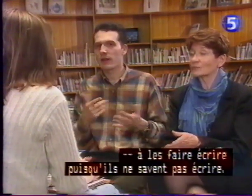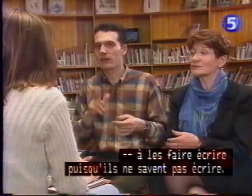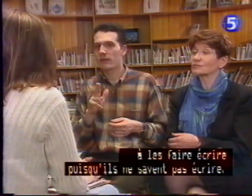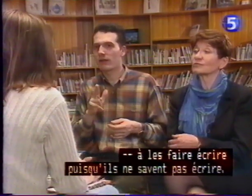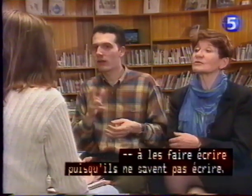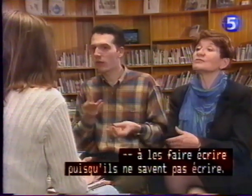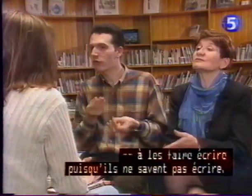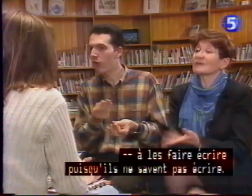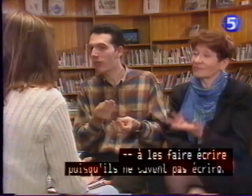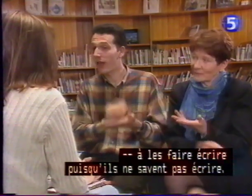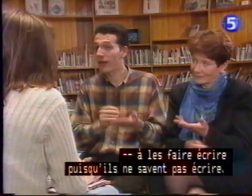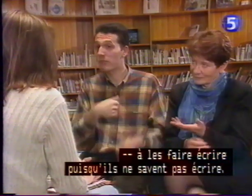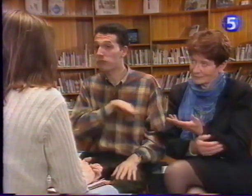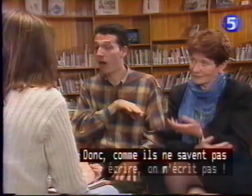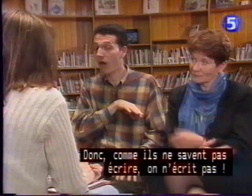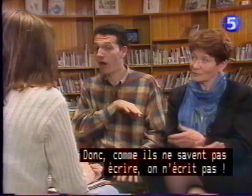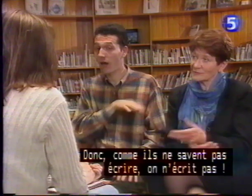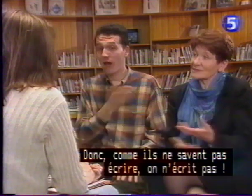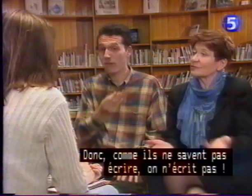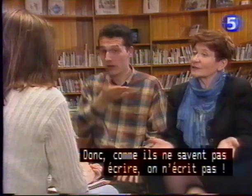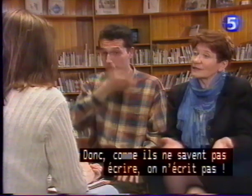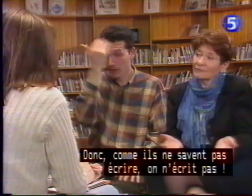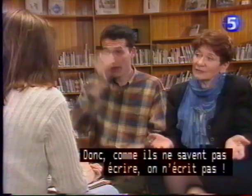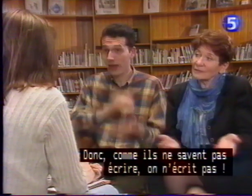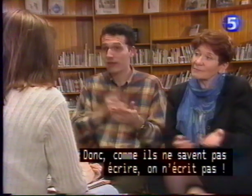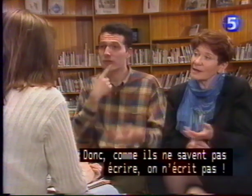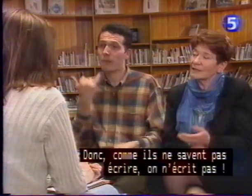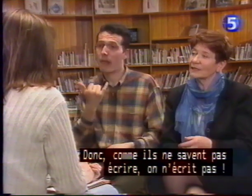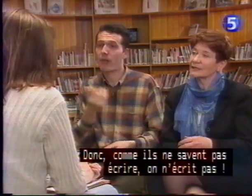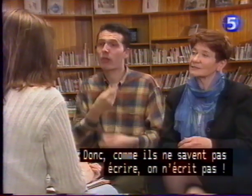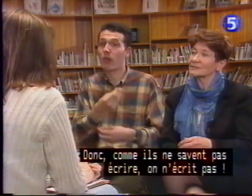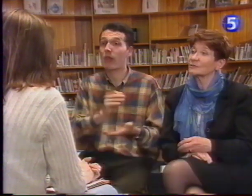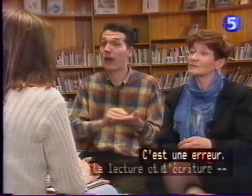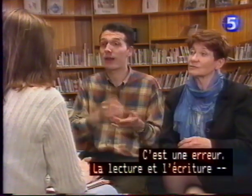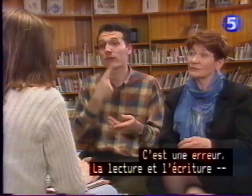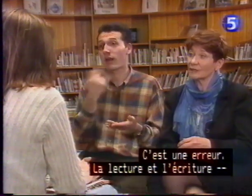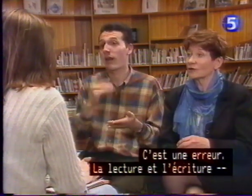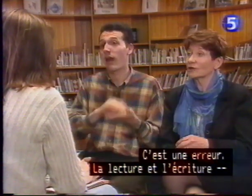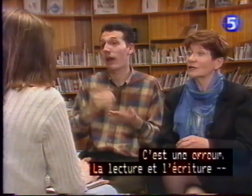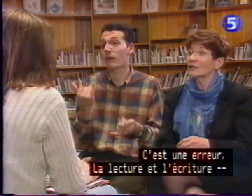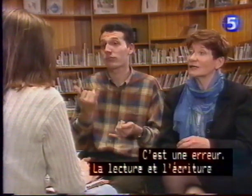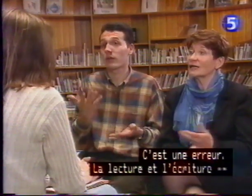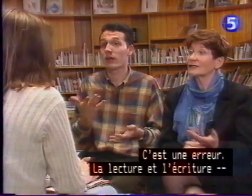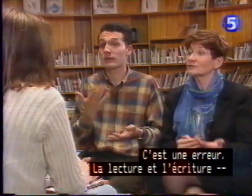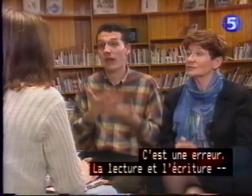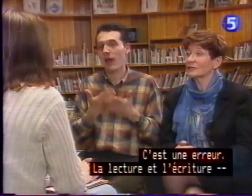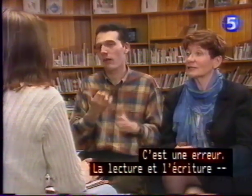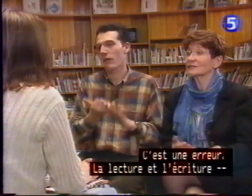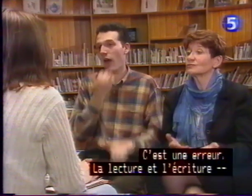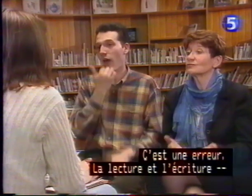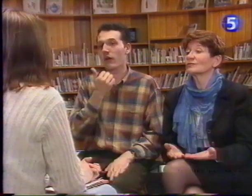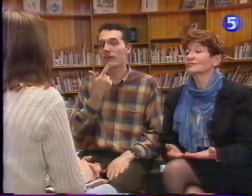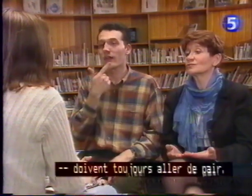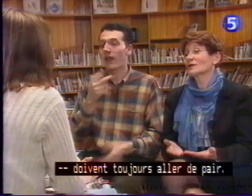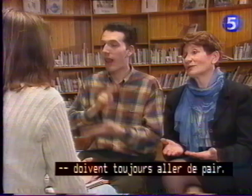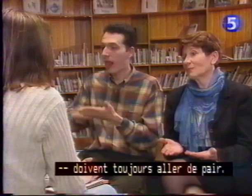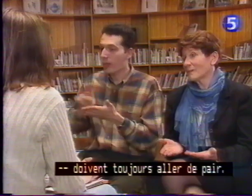'ils ne savent pas écrire. Donc, comme ils ne savent pas écrire, on n'écrit pas. Et c'est une erreur. La lecture et l'écriture doivent toujours aller de pair.